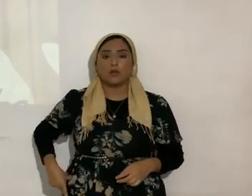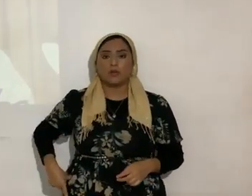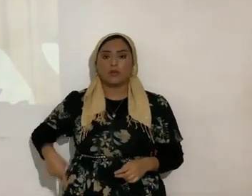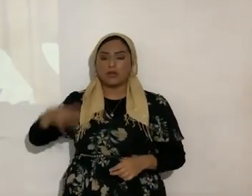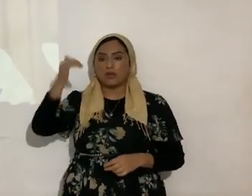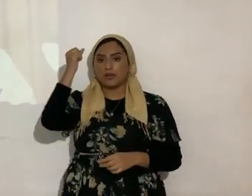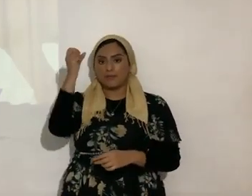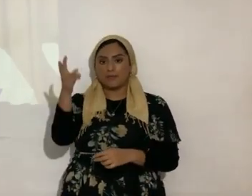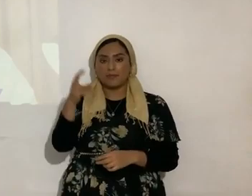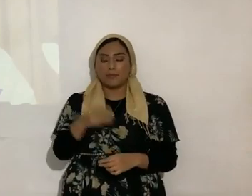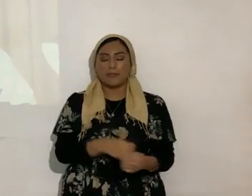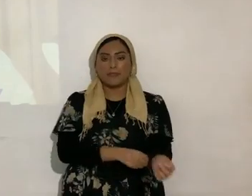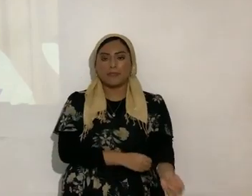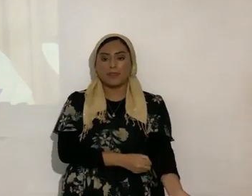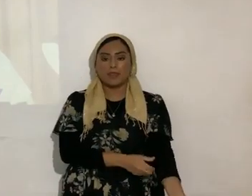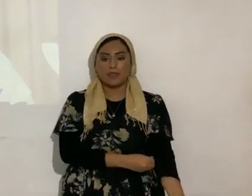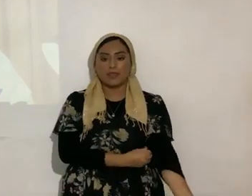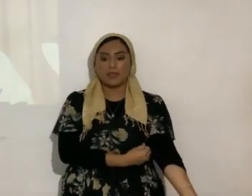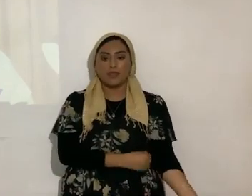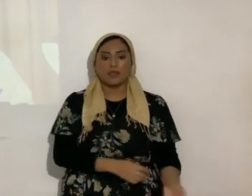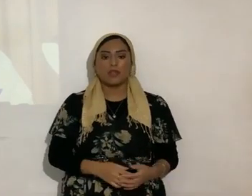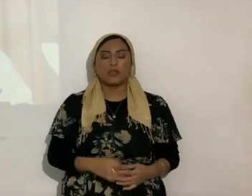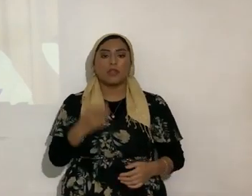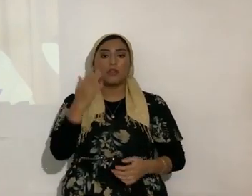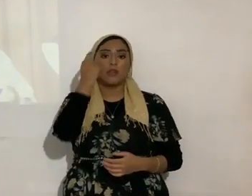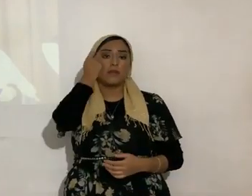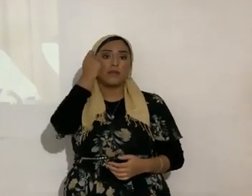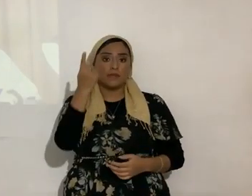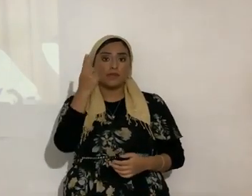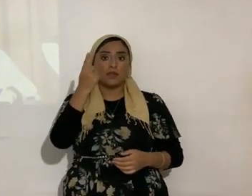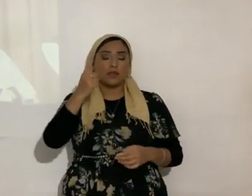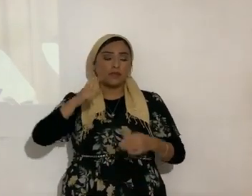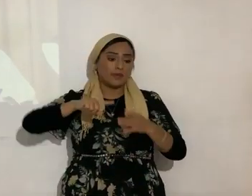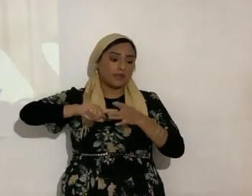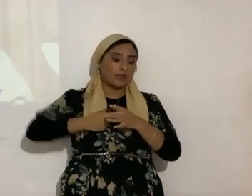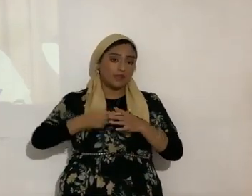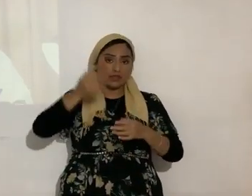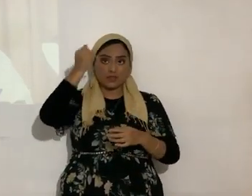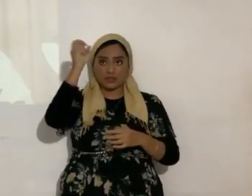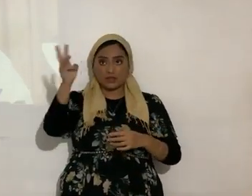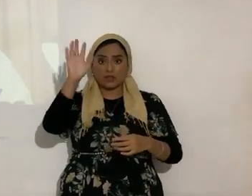Mashiach. Bueno, pues comprendiendo la base que Yahshua es el único sanador,